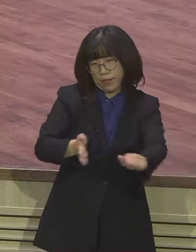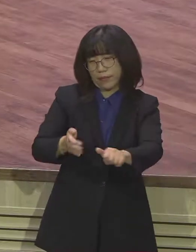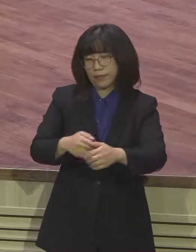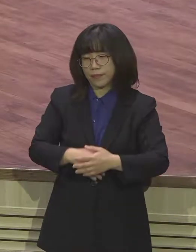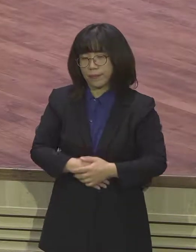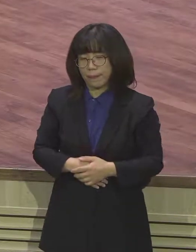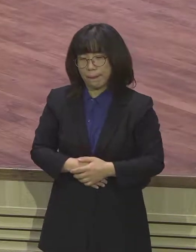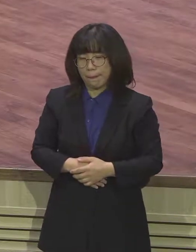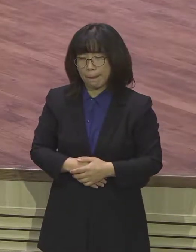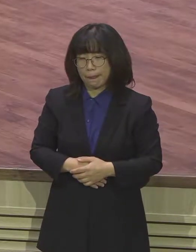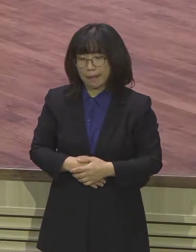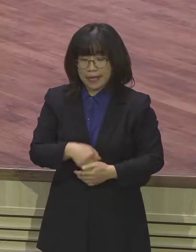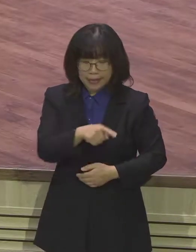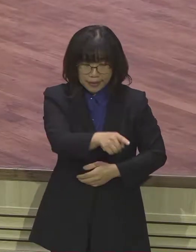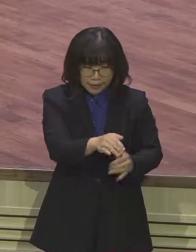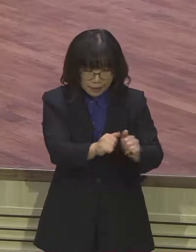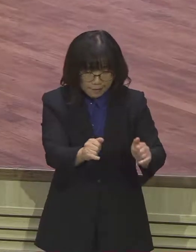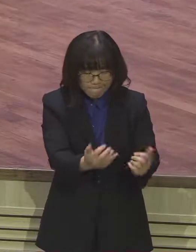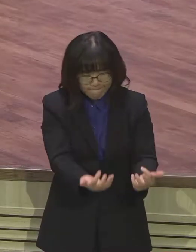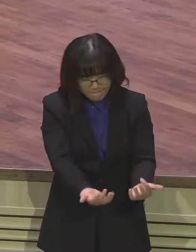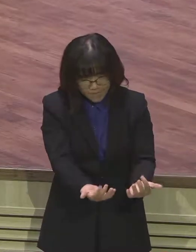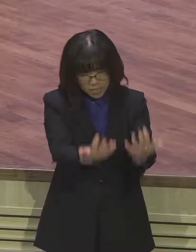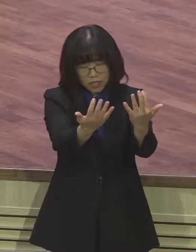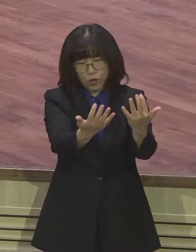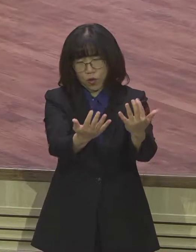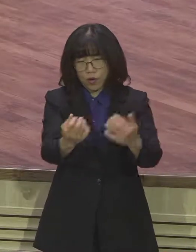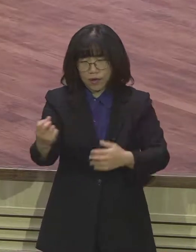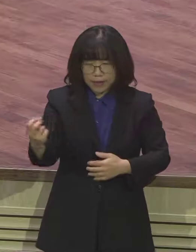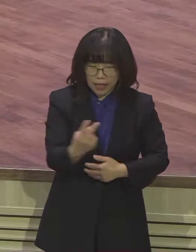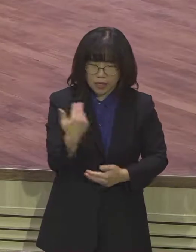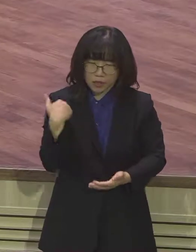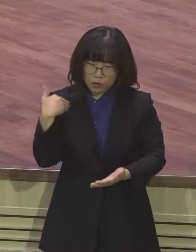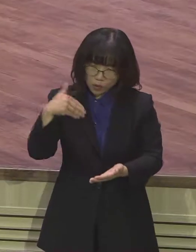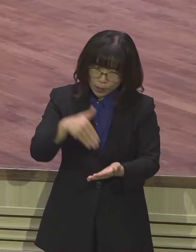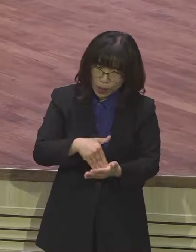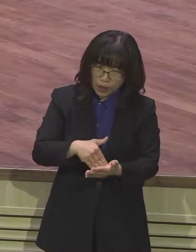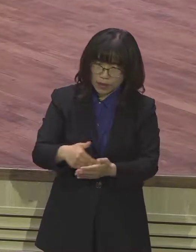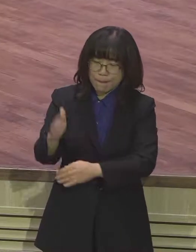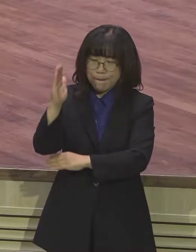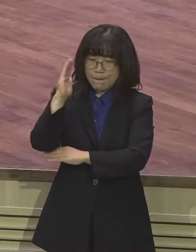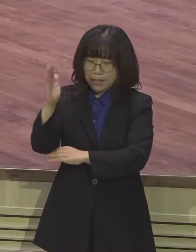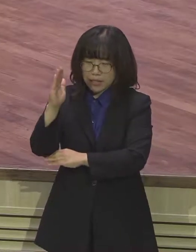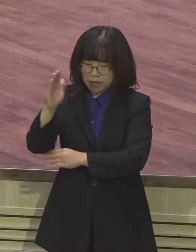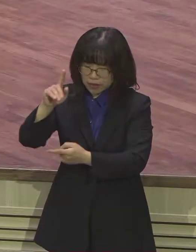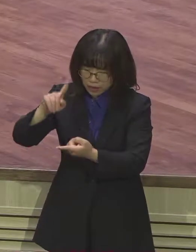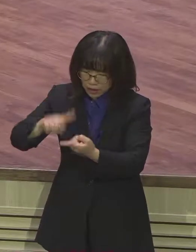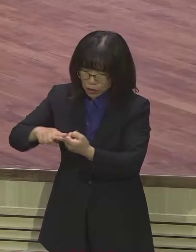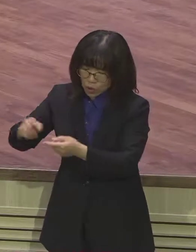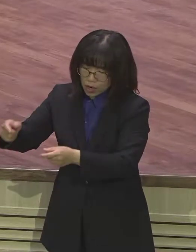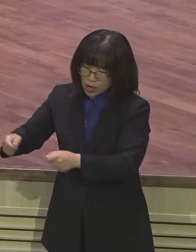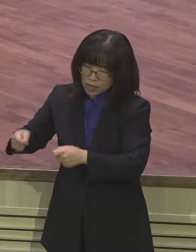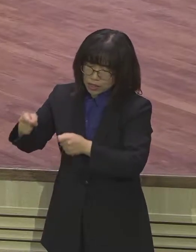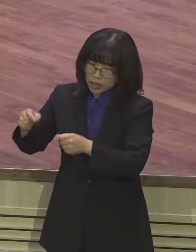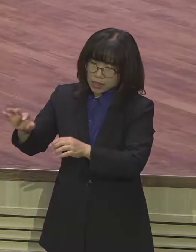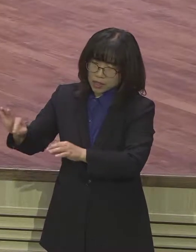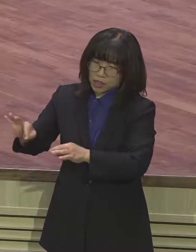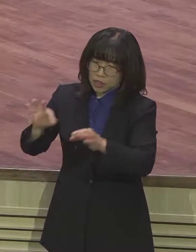일으키고 틈을 막고 수리하고 세우는 바로 이 회복의 메시지를 동일하게 현장에 전달하는 또 하나님을 완전한 뜻을